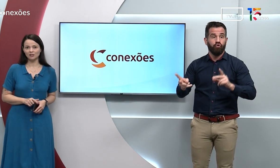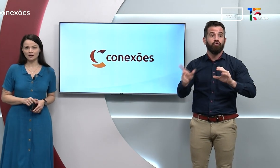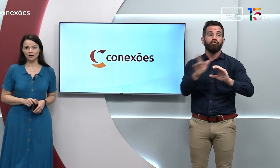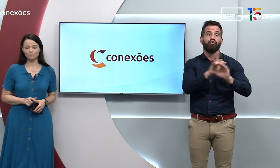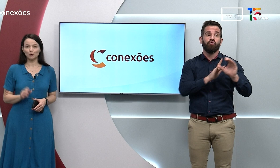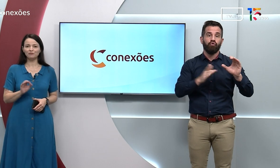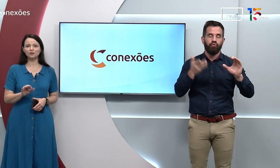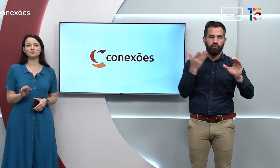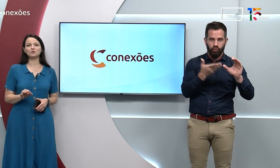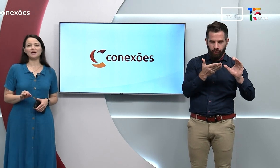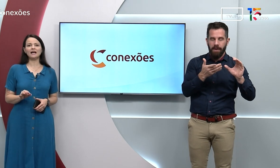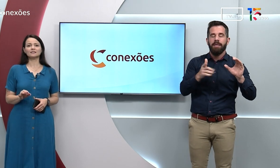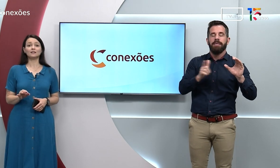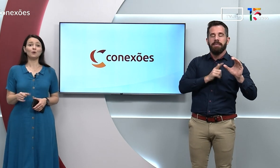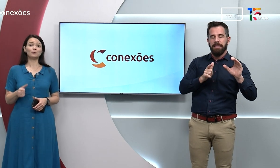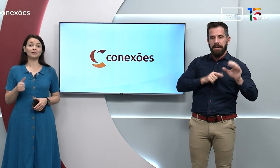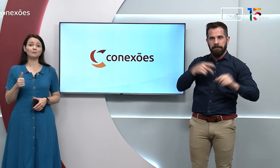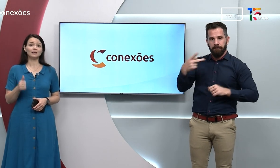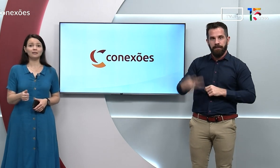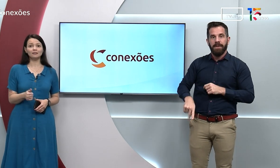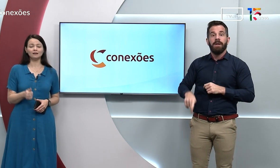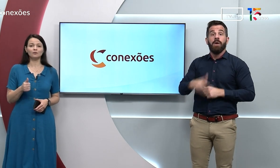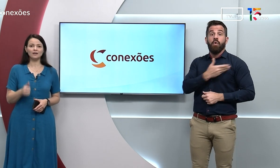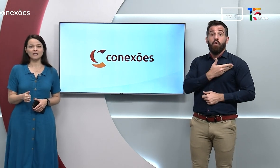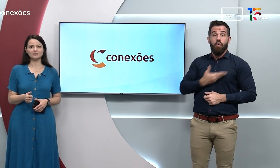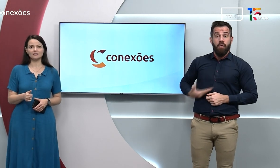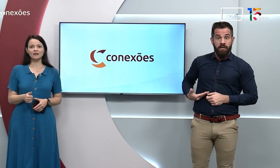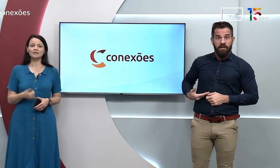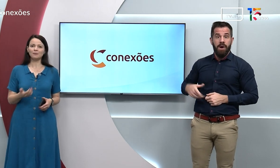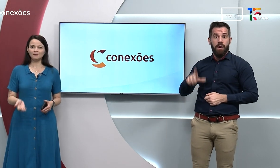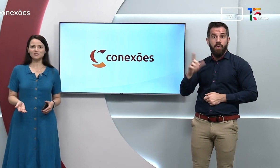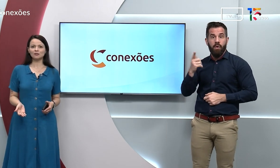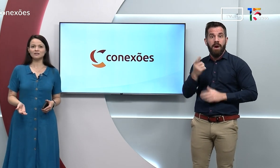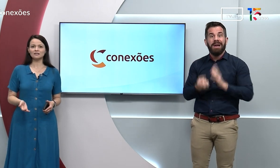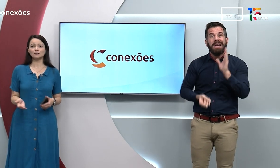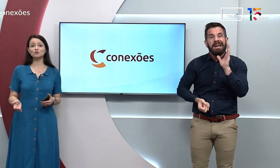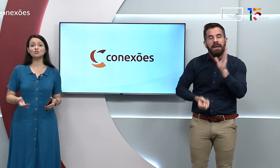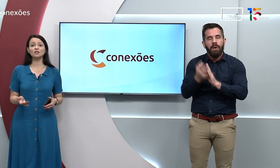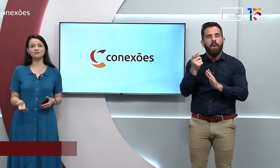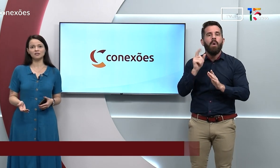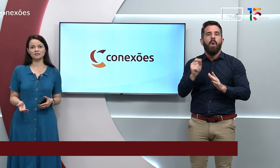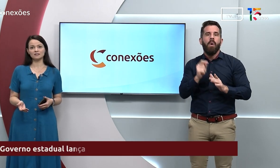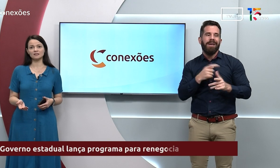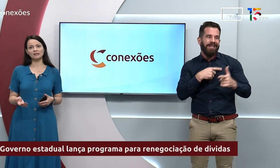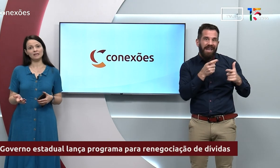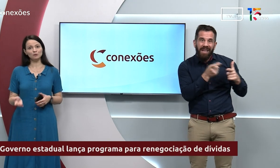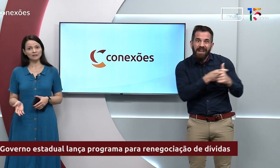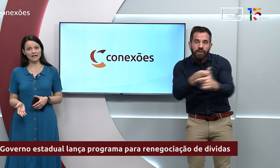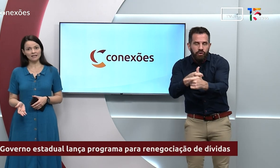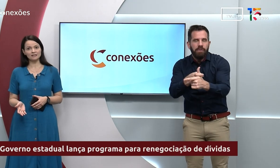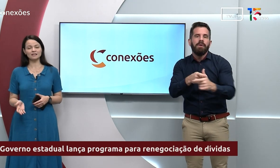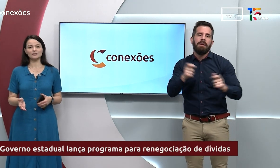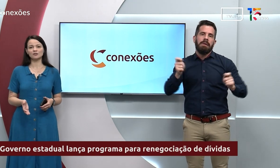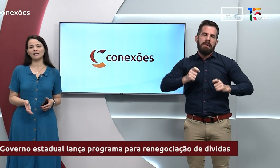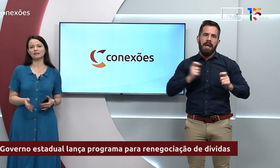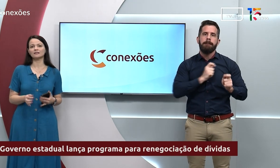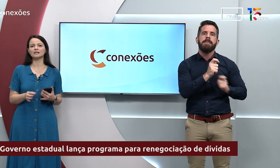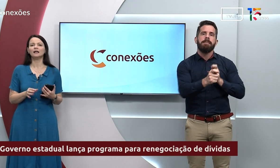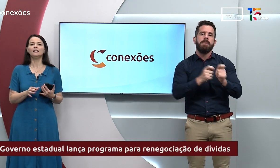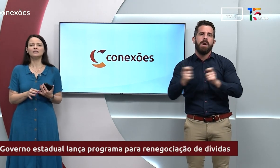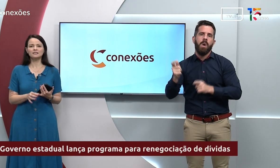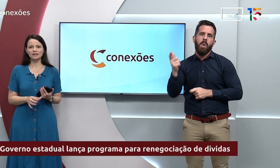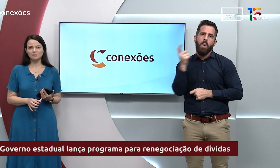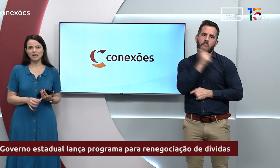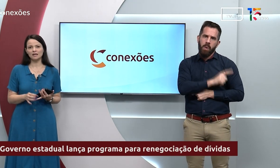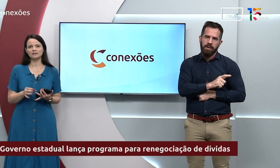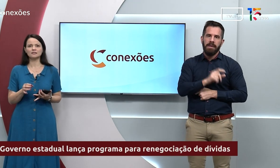cenário aqui local. O governo de Goiás criou o programa Quita Goiás, que permite a negociação de dívidas tributárias relacionadas